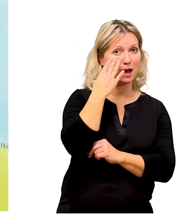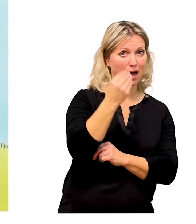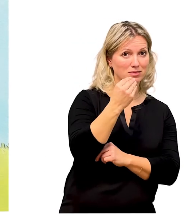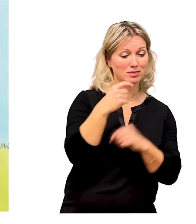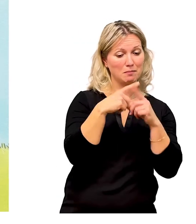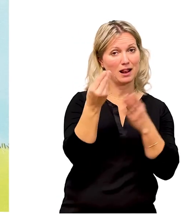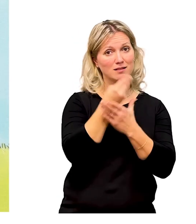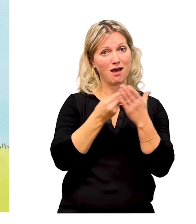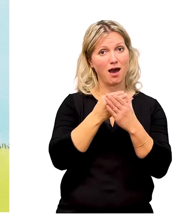Dorothea Tust